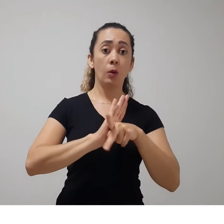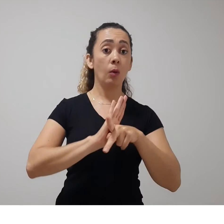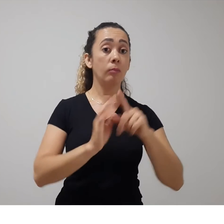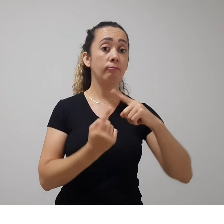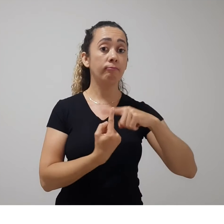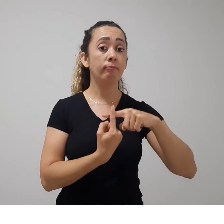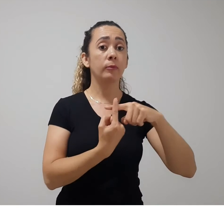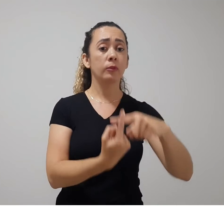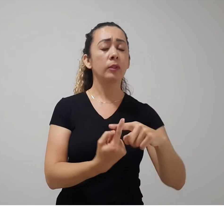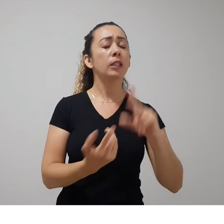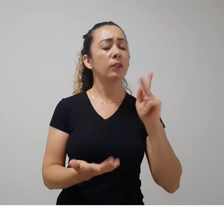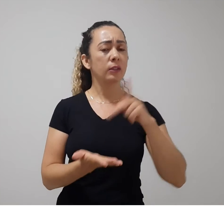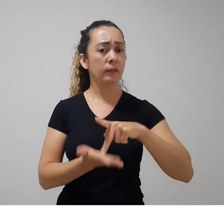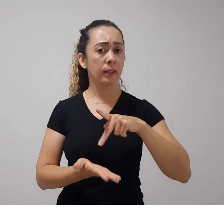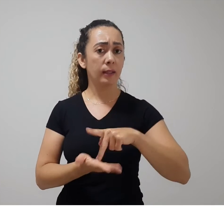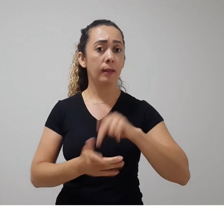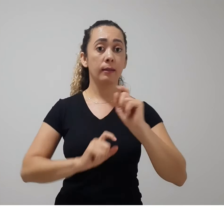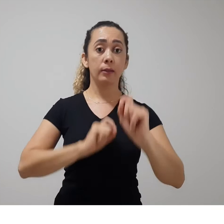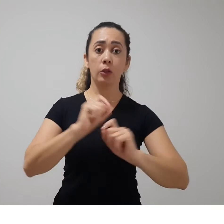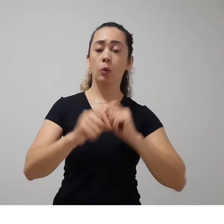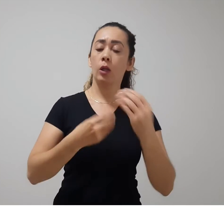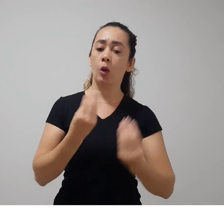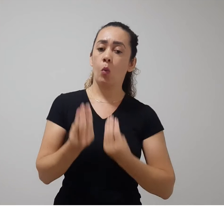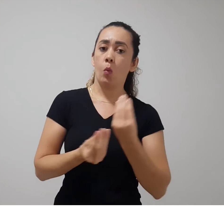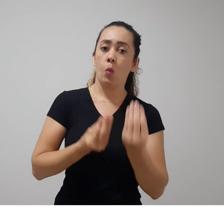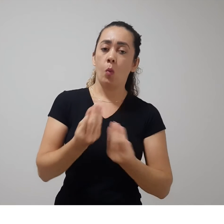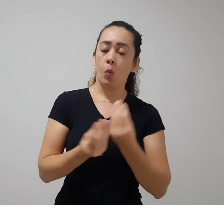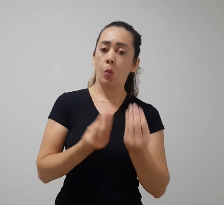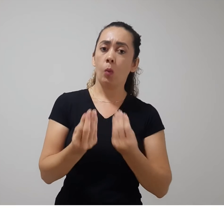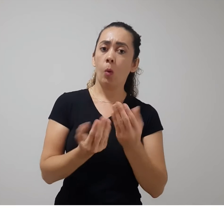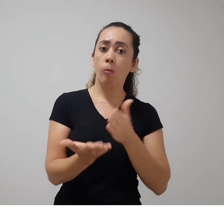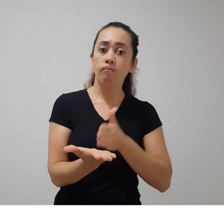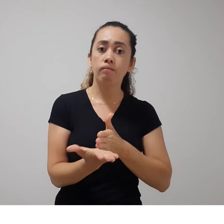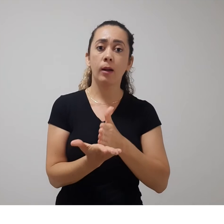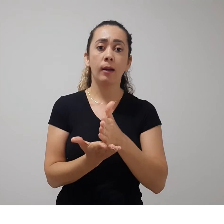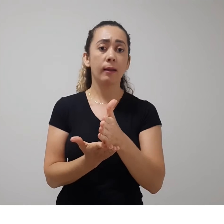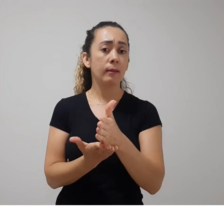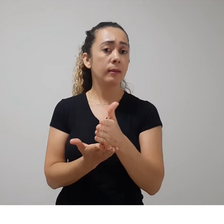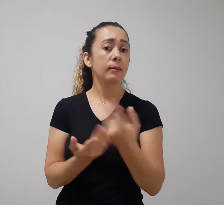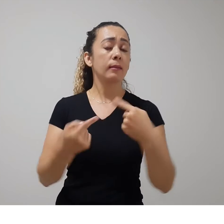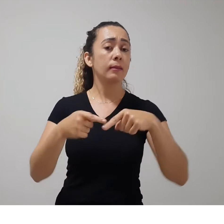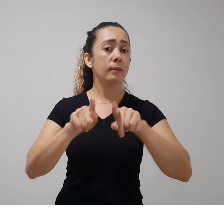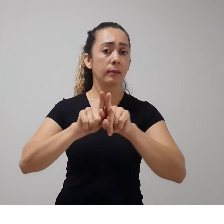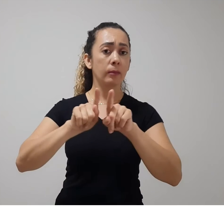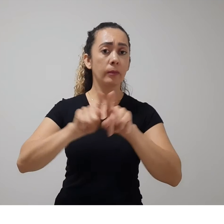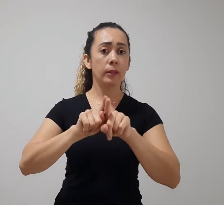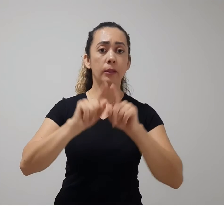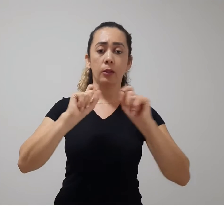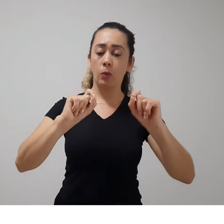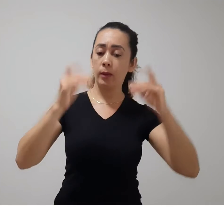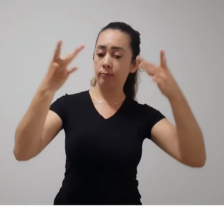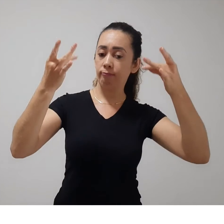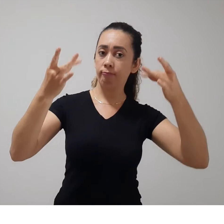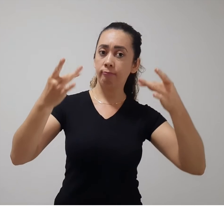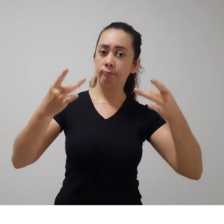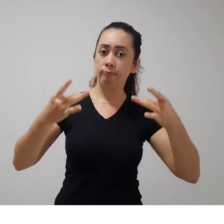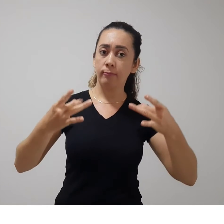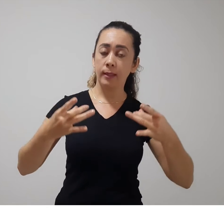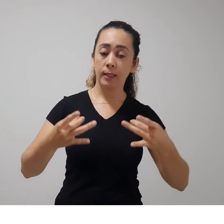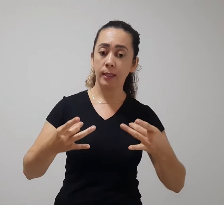requerem a questão do rigor, do rigor das questões científicas, do método